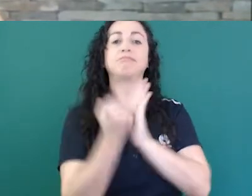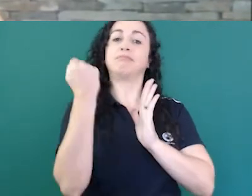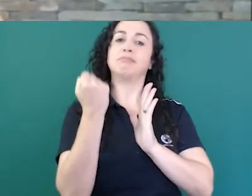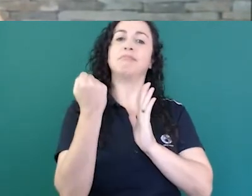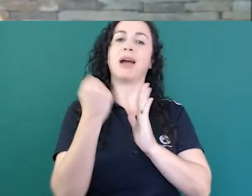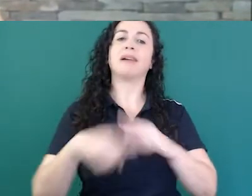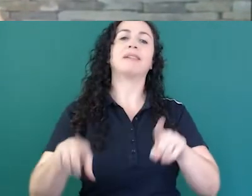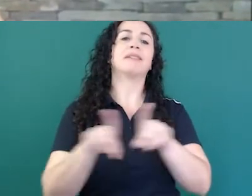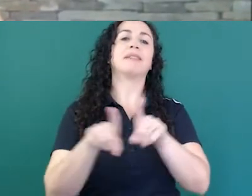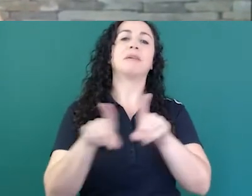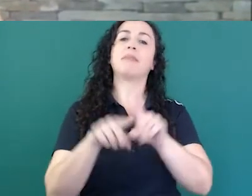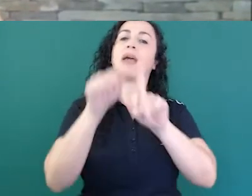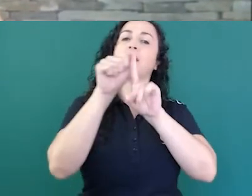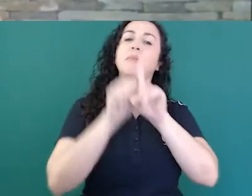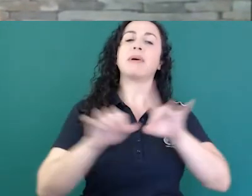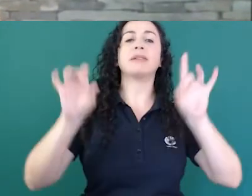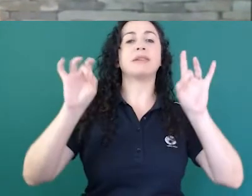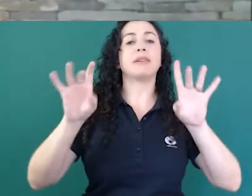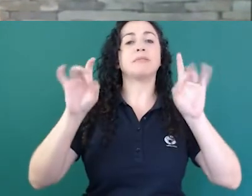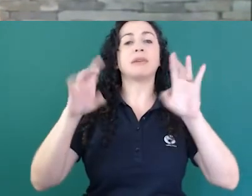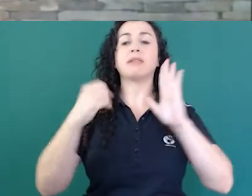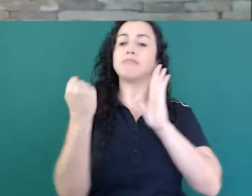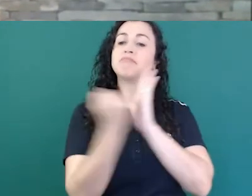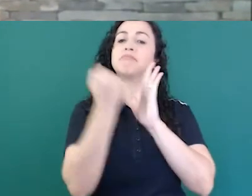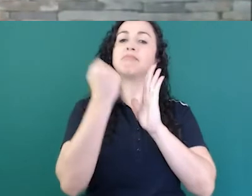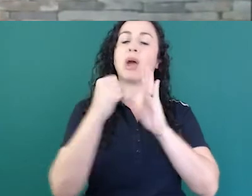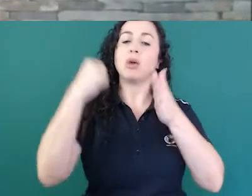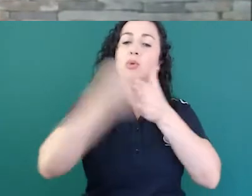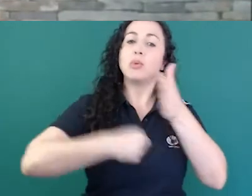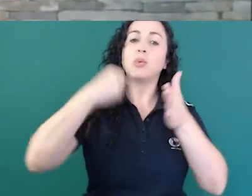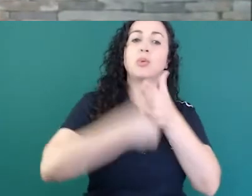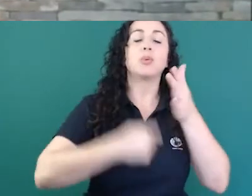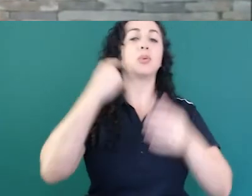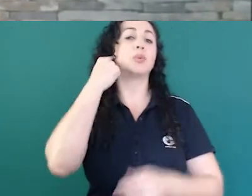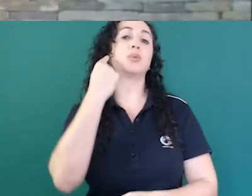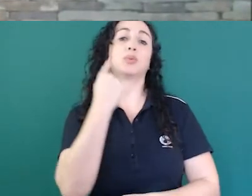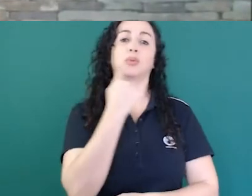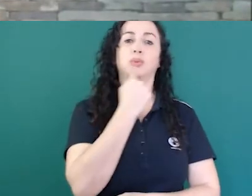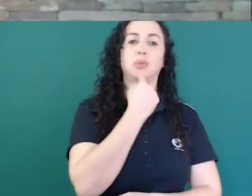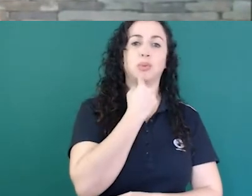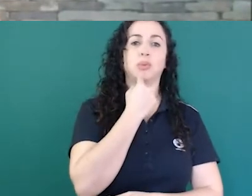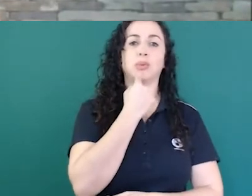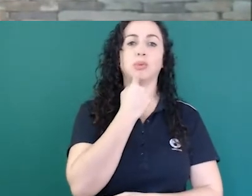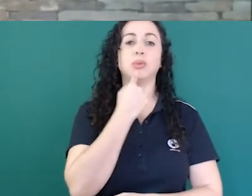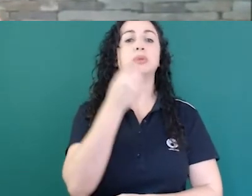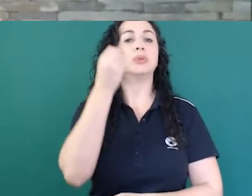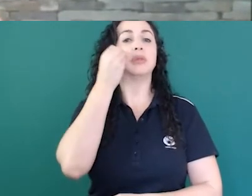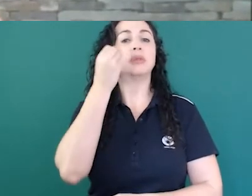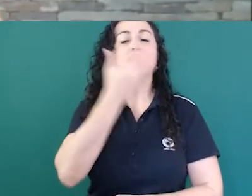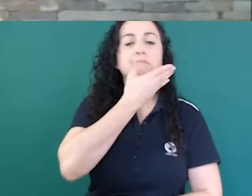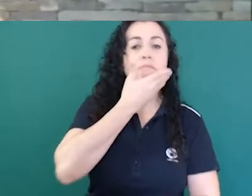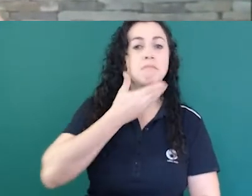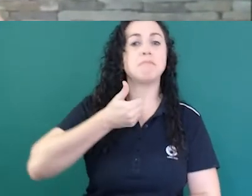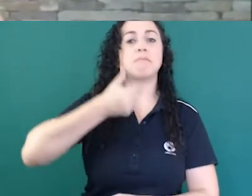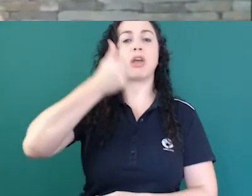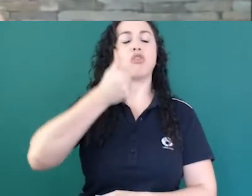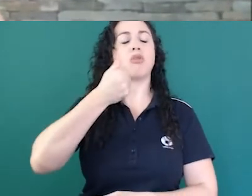como esse mês para que simboliza a luta dos surdos por condições de